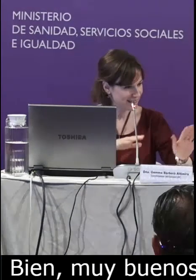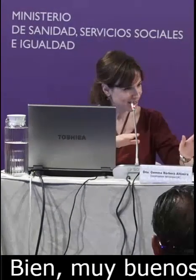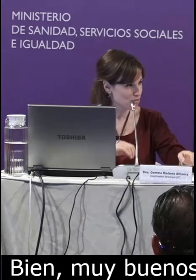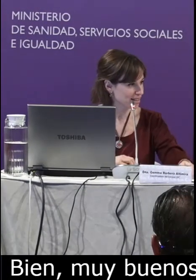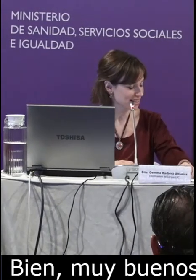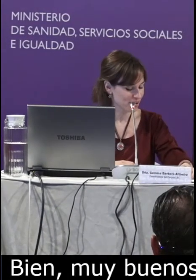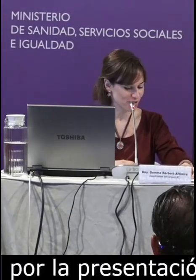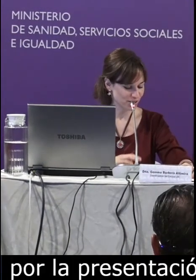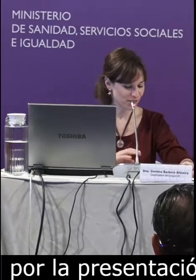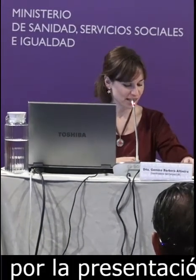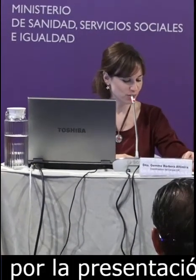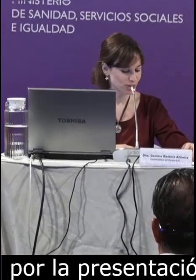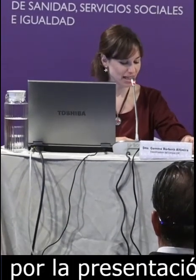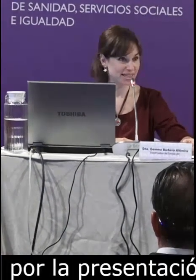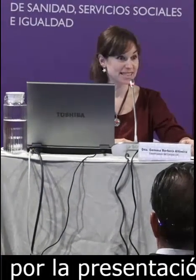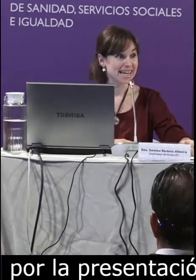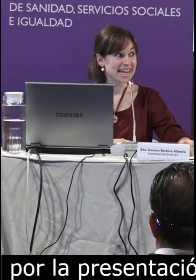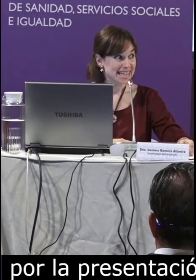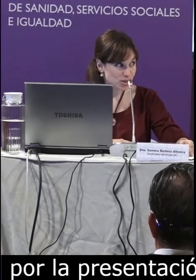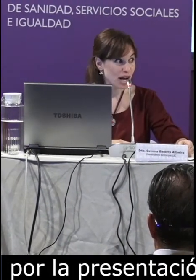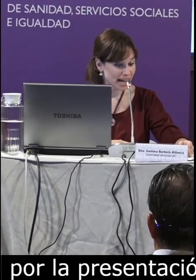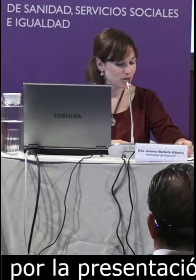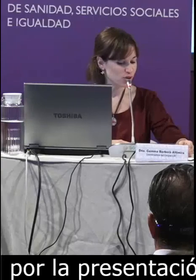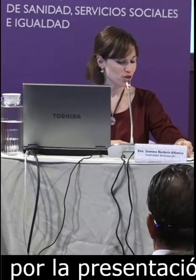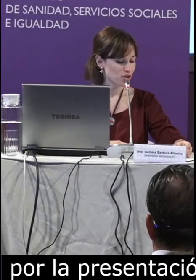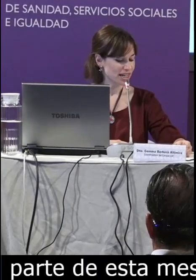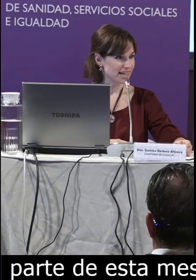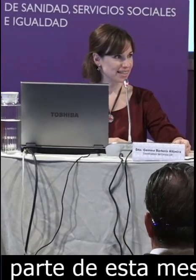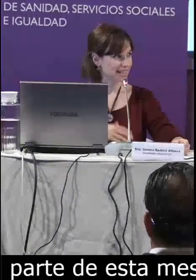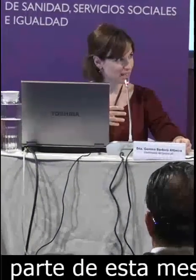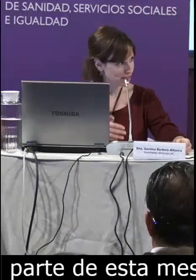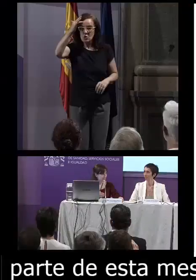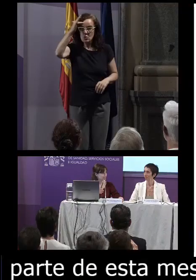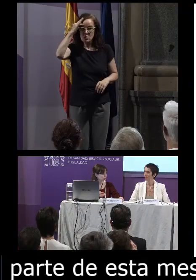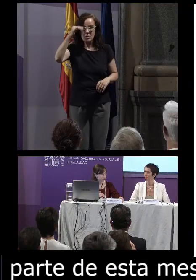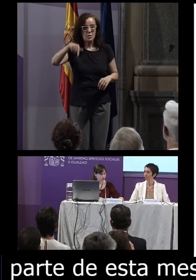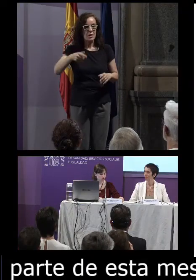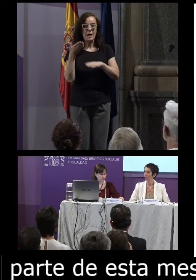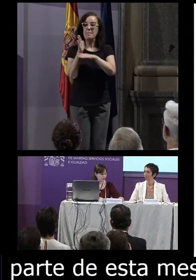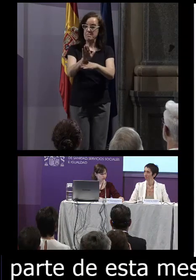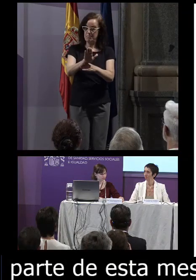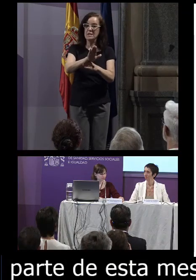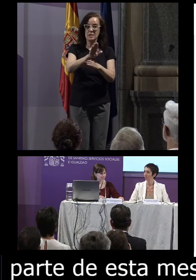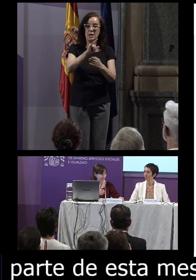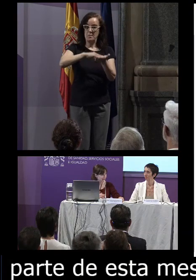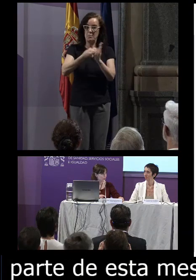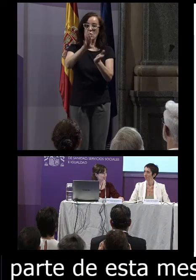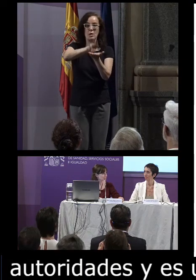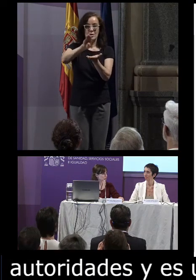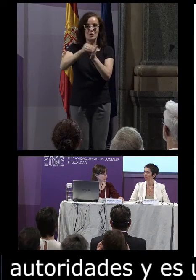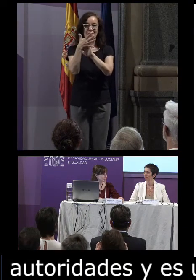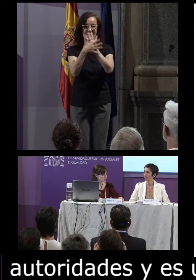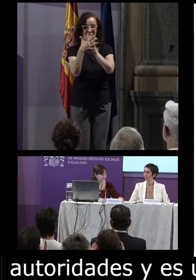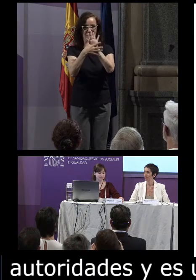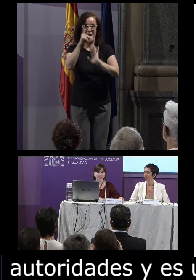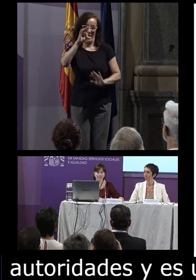mesa y compartirla con las autoridades y es una gran ilusión que se presente el proyecto de corpus de la lengua de